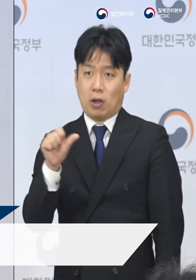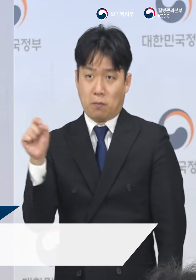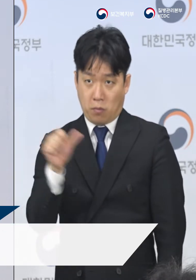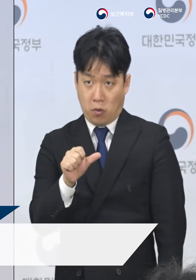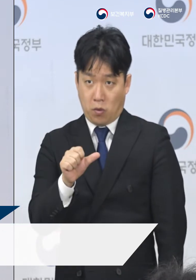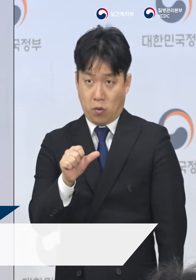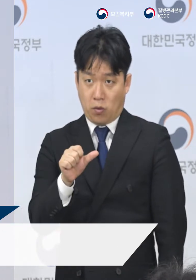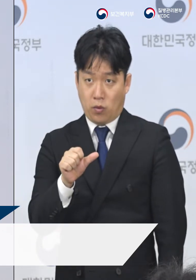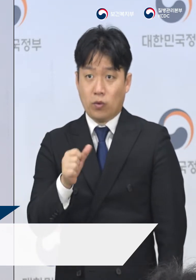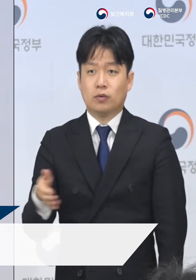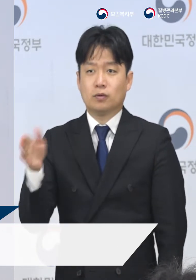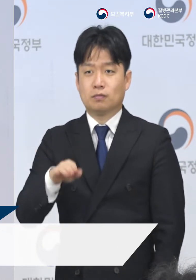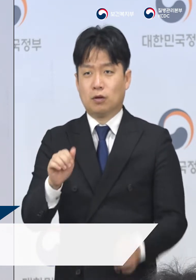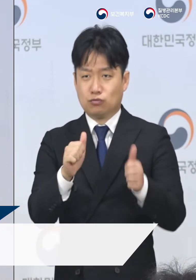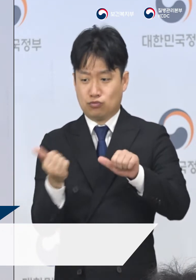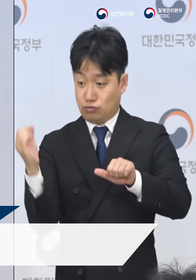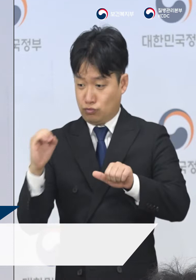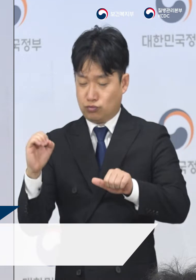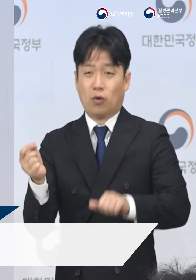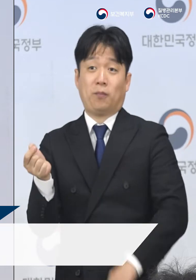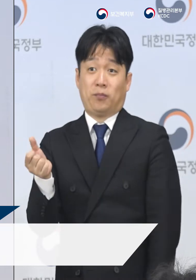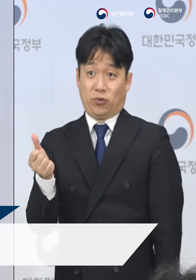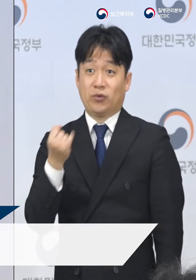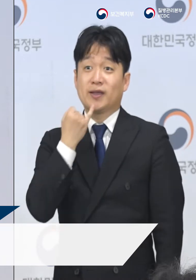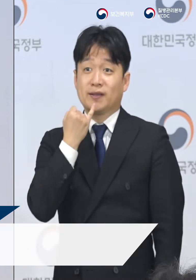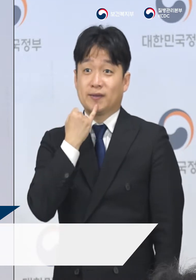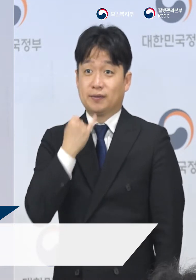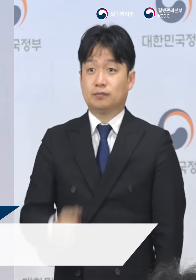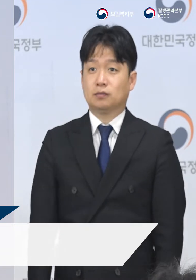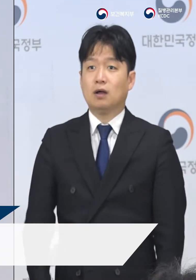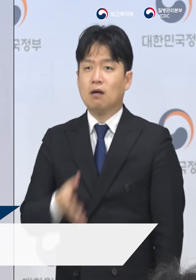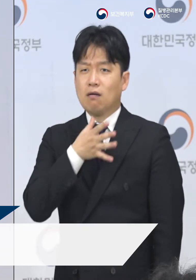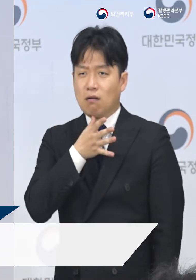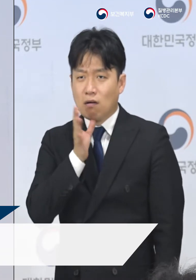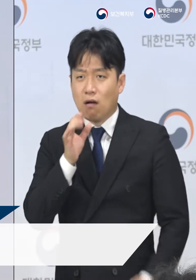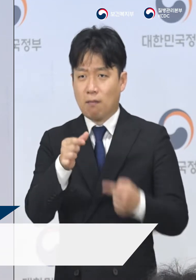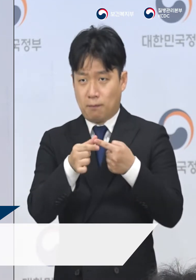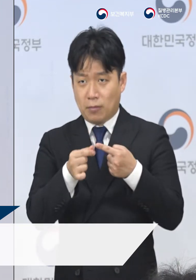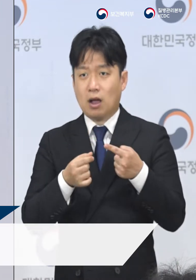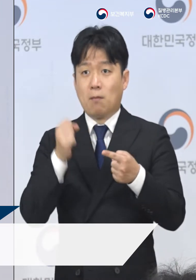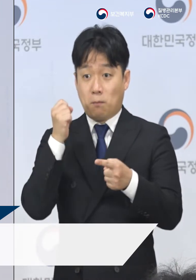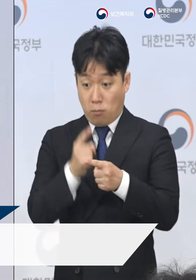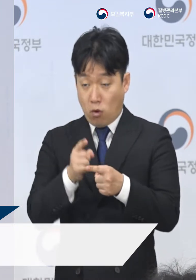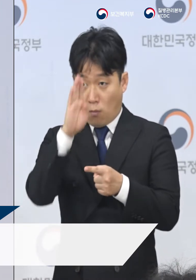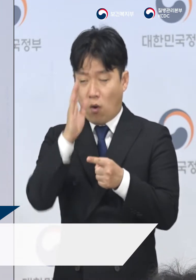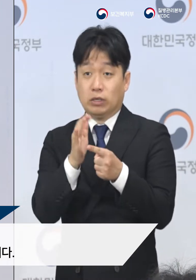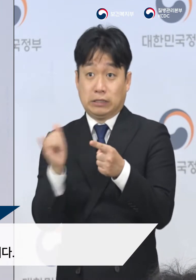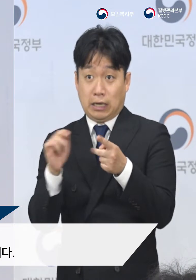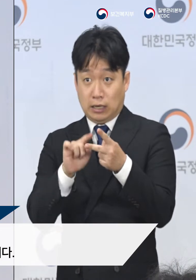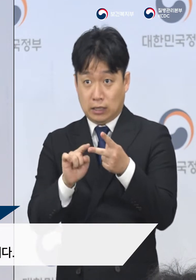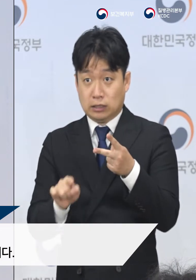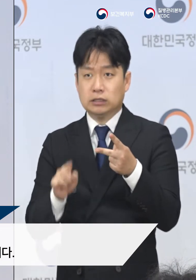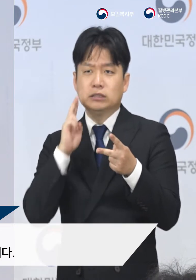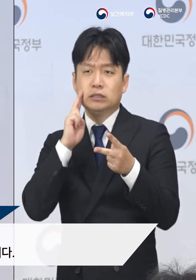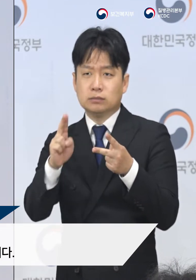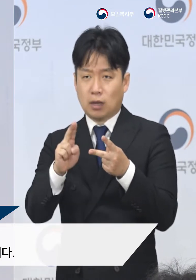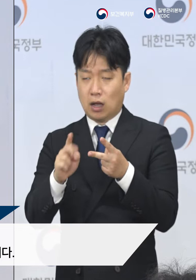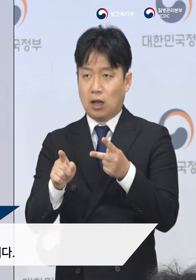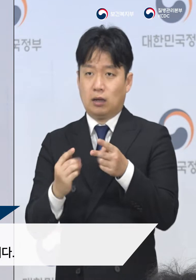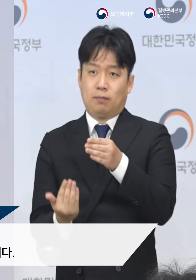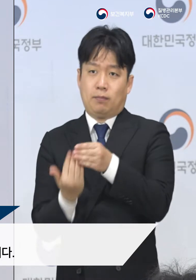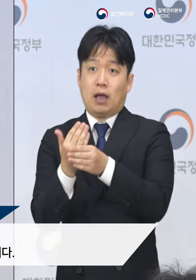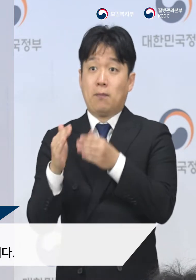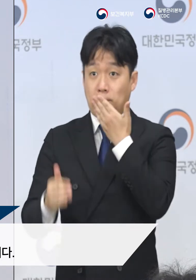빠른 편이나 치명률은 낮은 편입니다. 다만 고령자와 기저질환이 있는 경우 중증으로 진행될 수 있다고